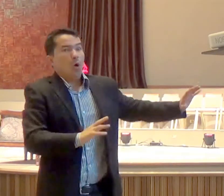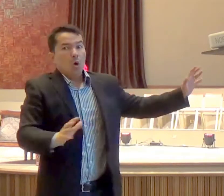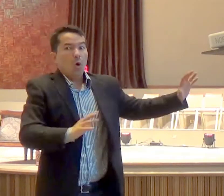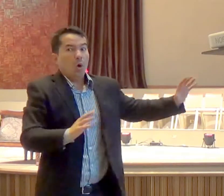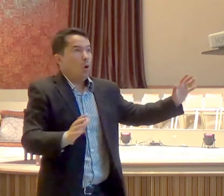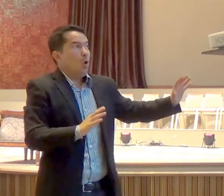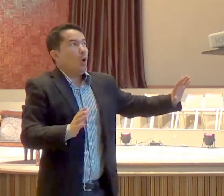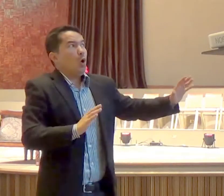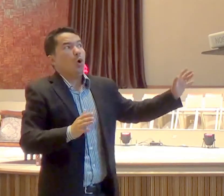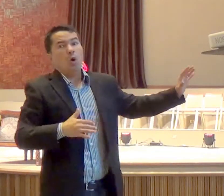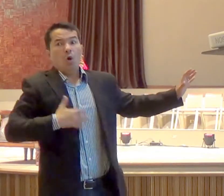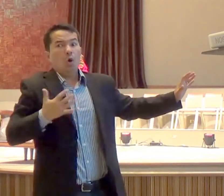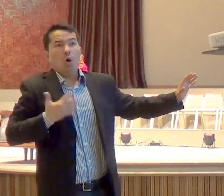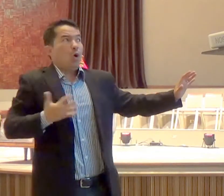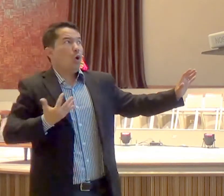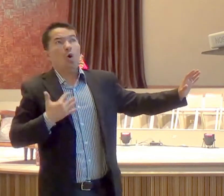chamou todos os sábios, seu reino,